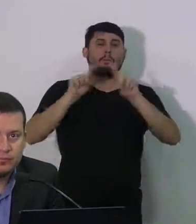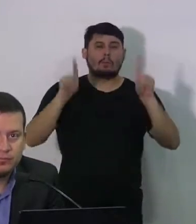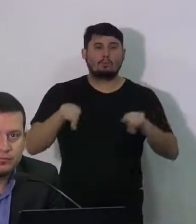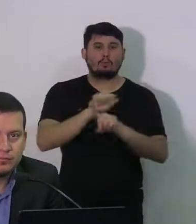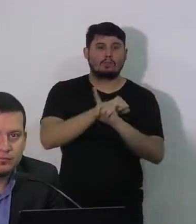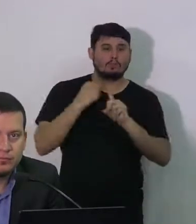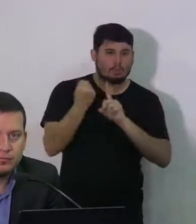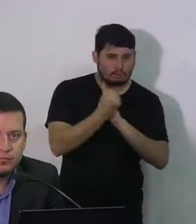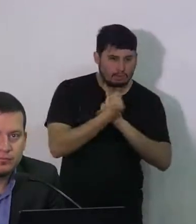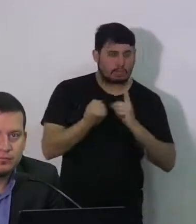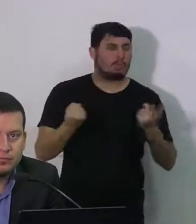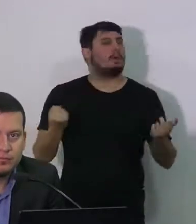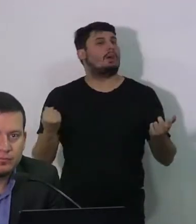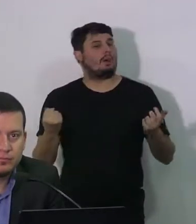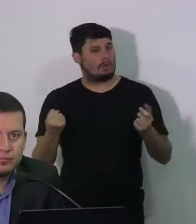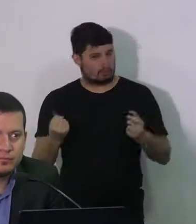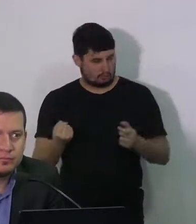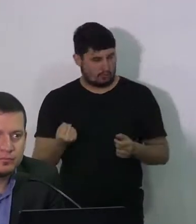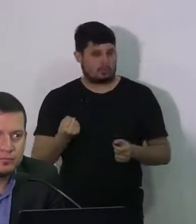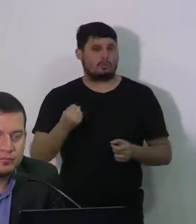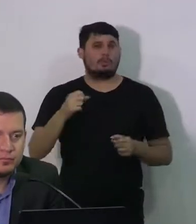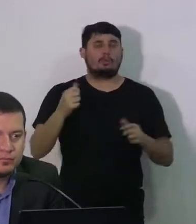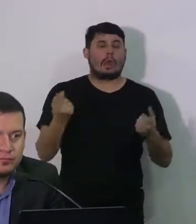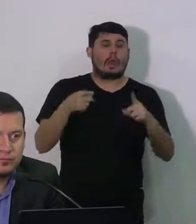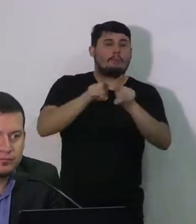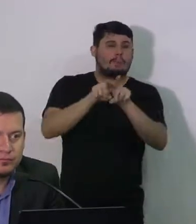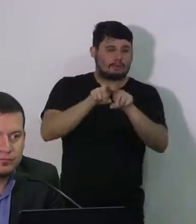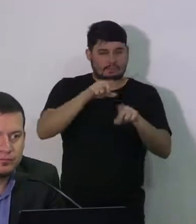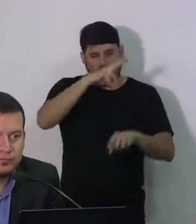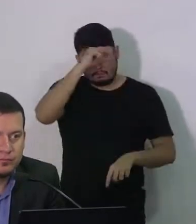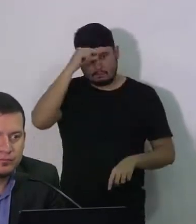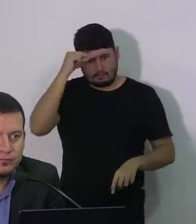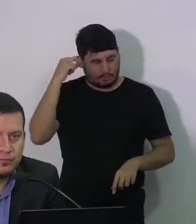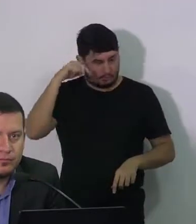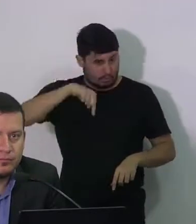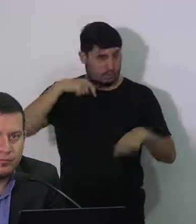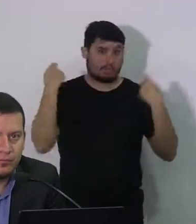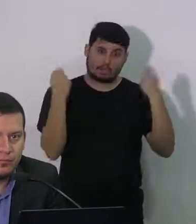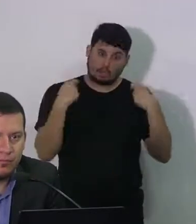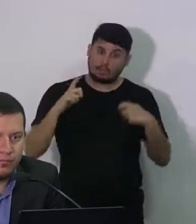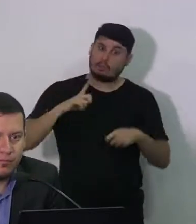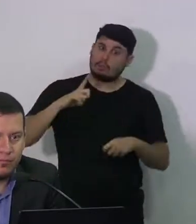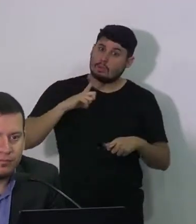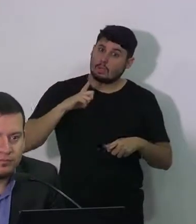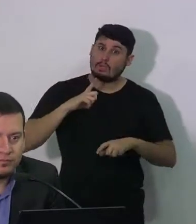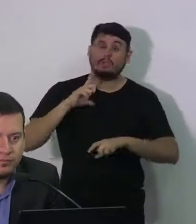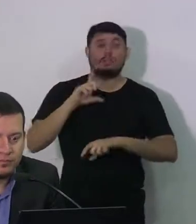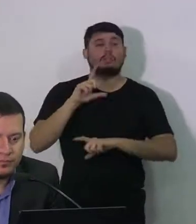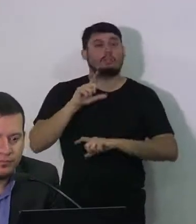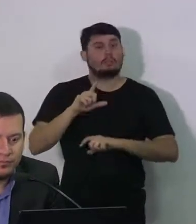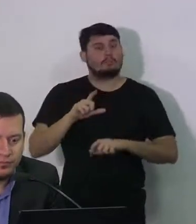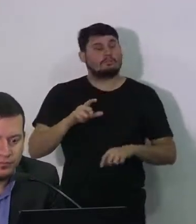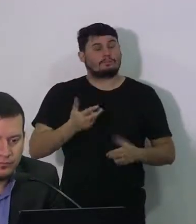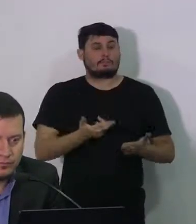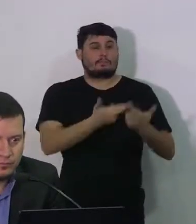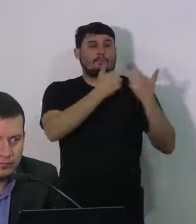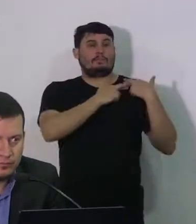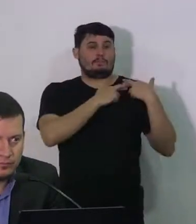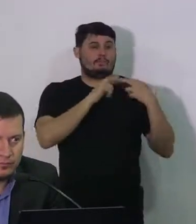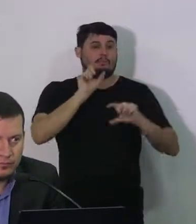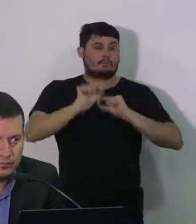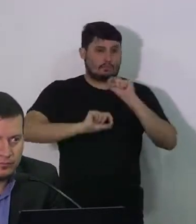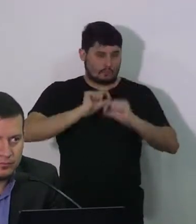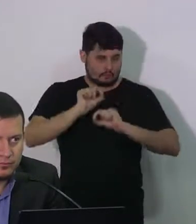organizada com o apoio da Prefeitura e toda a distribuição das cestas conta com a liderança do Transforma e dessa rede de solidariedade.